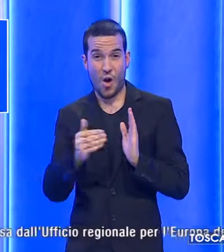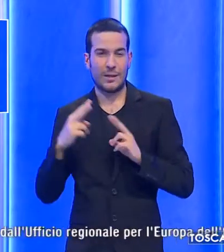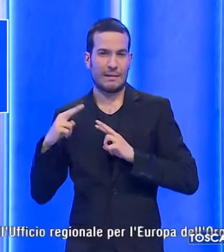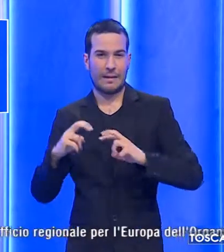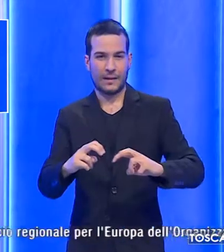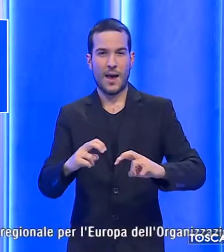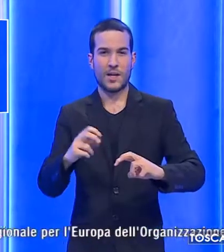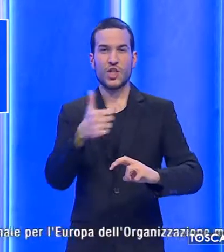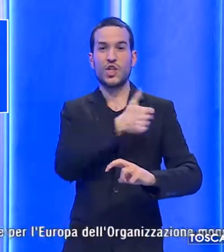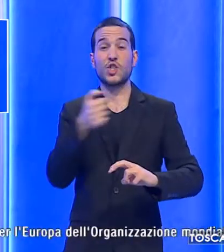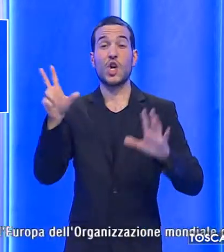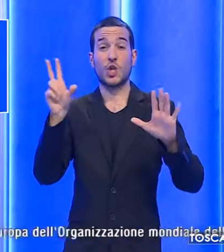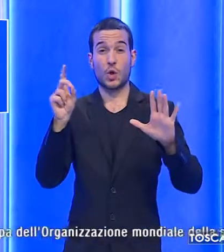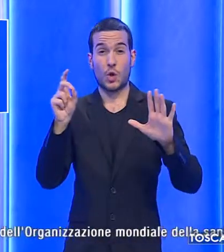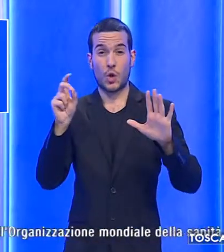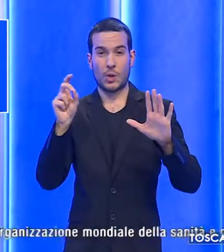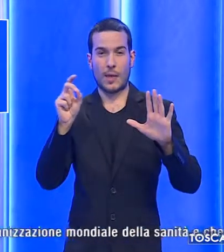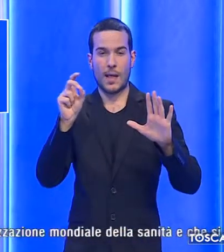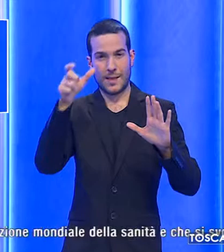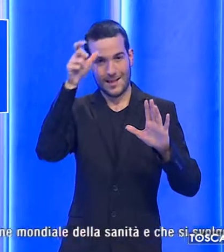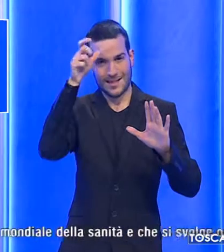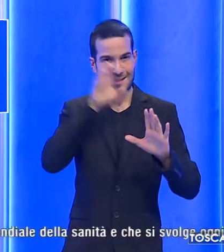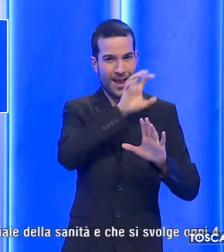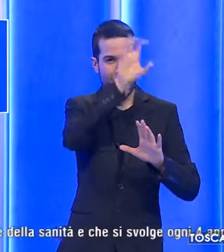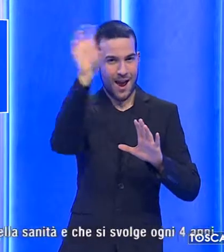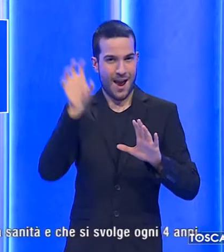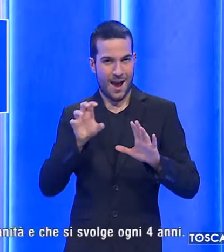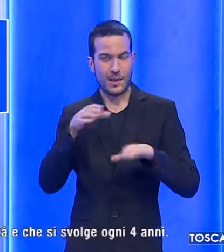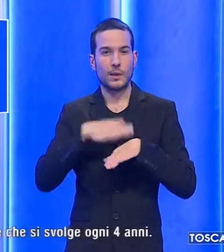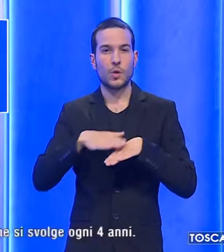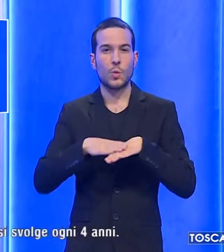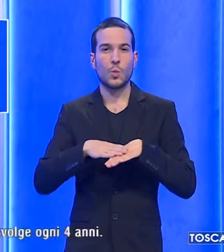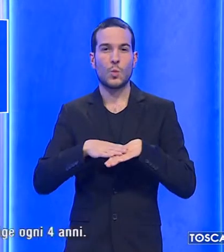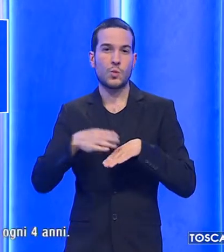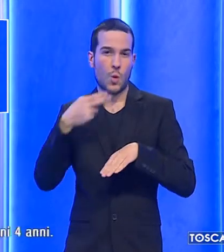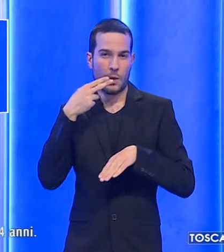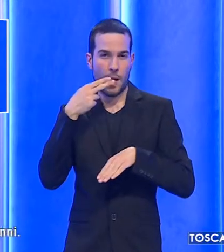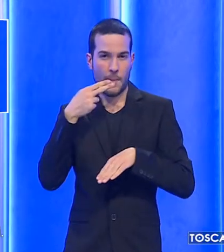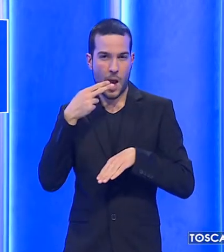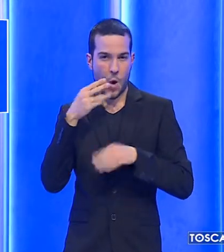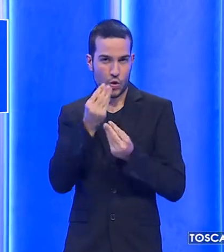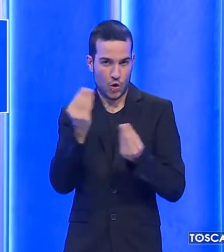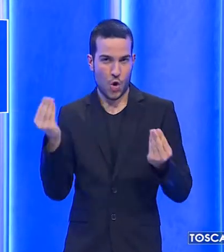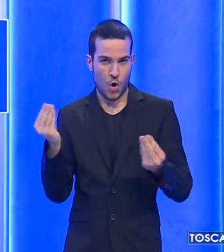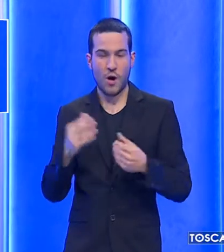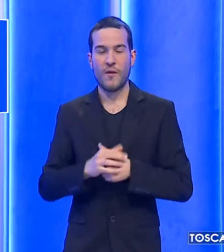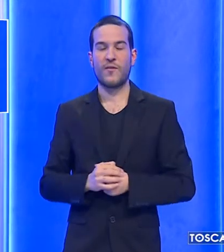'indagine che coinvolge 180 paesi sull'uso del tabacco tra i giovani. L'indagine è promossa dall